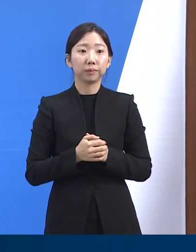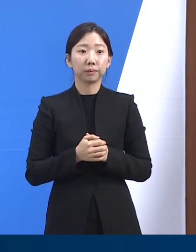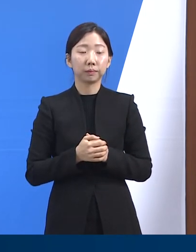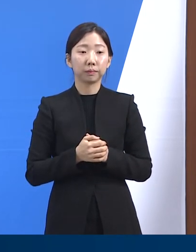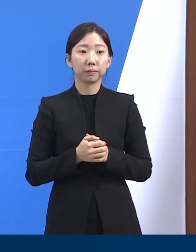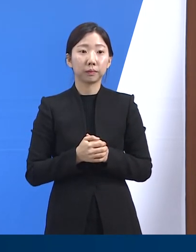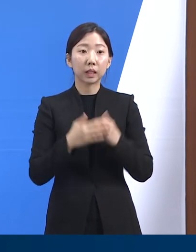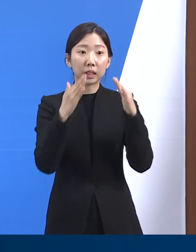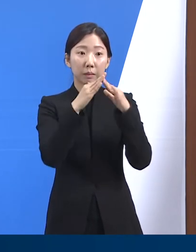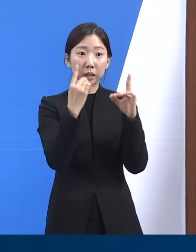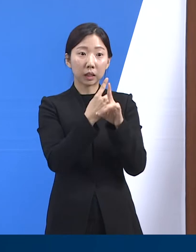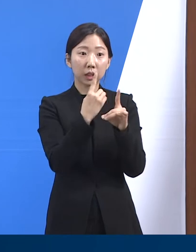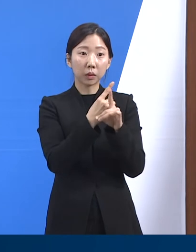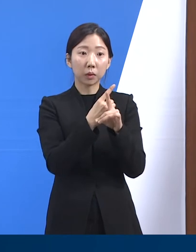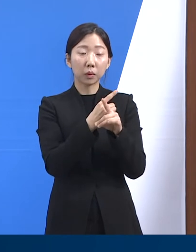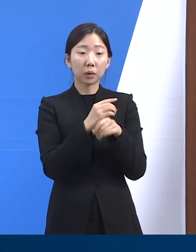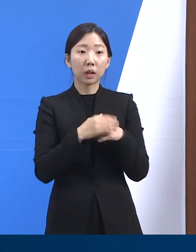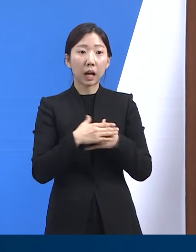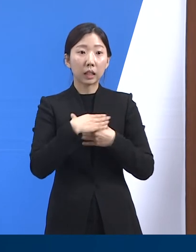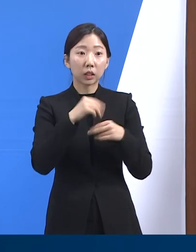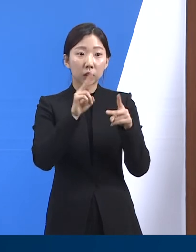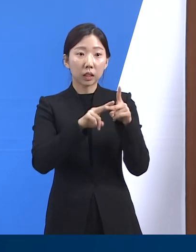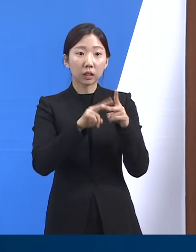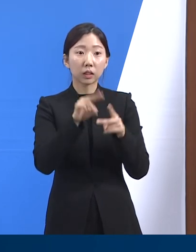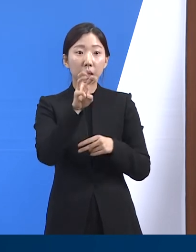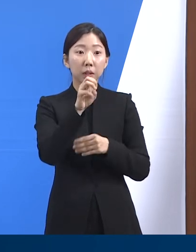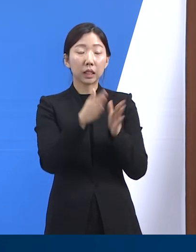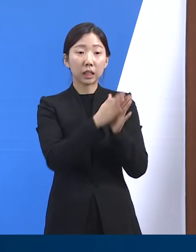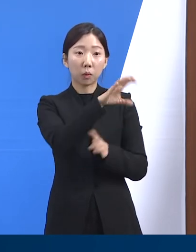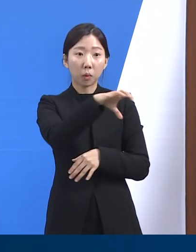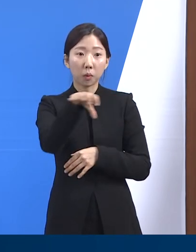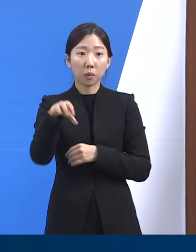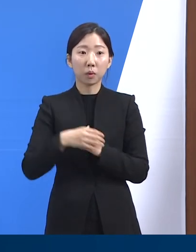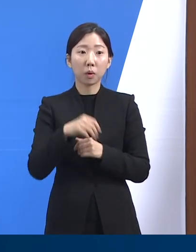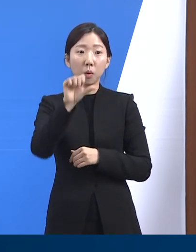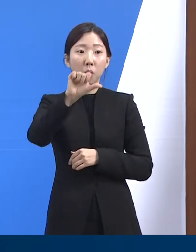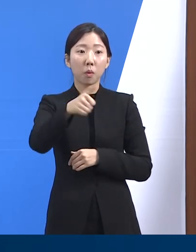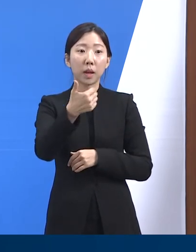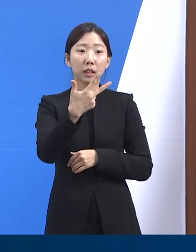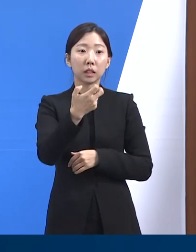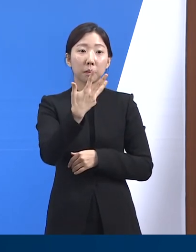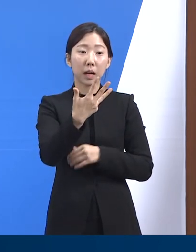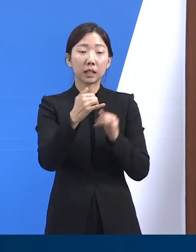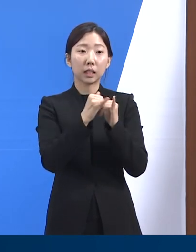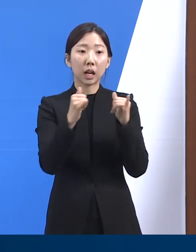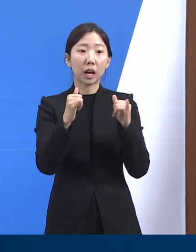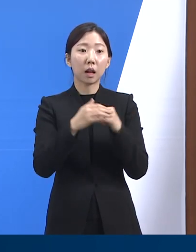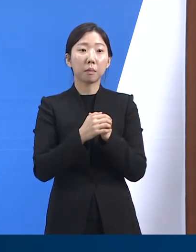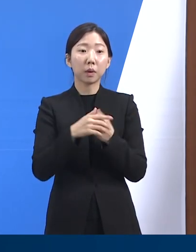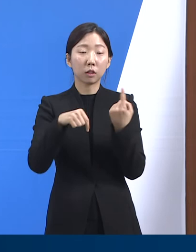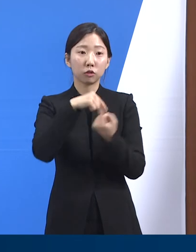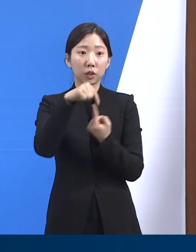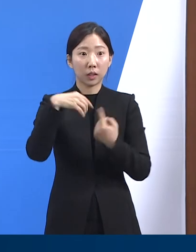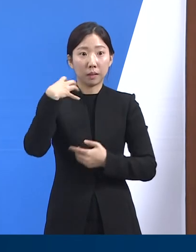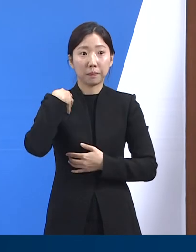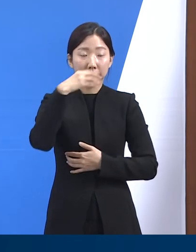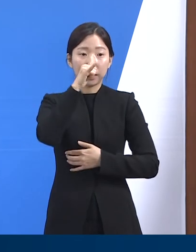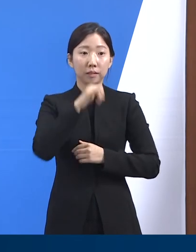재택치료 행정안내센터는 현재 31개 시군에서 총 578명의 인력으로 운영 중에 있습니다.